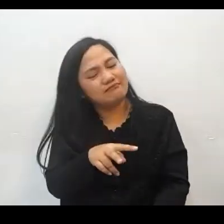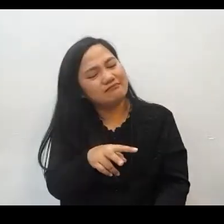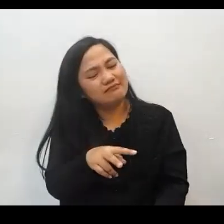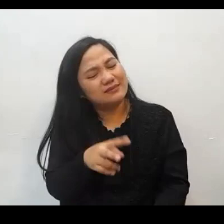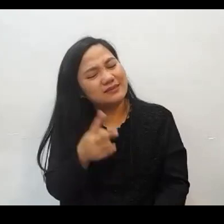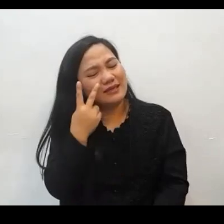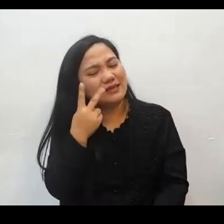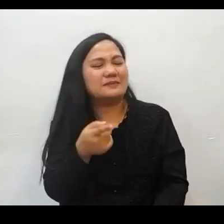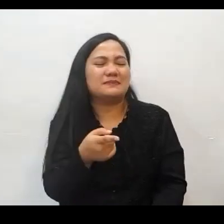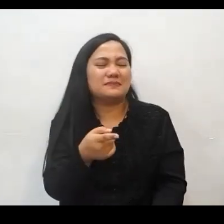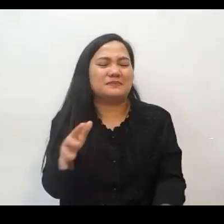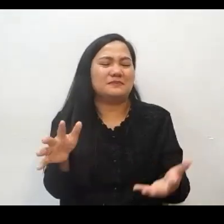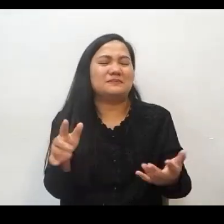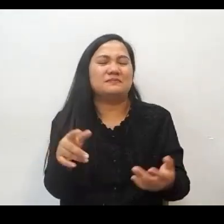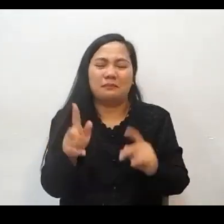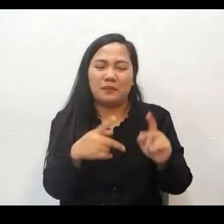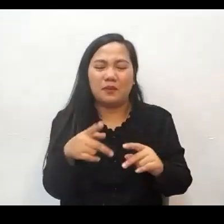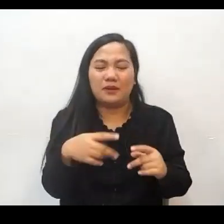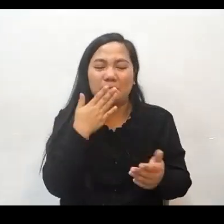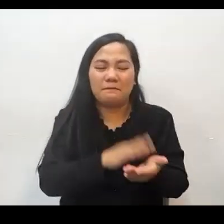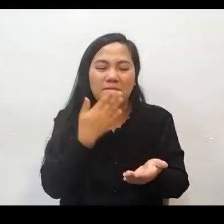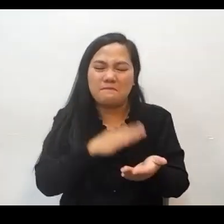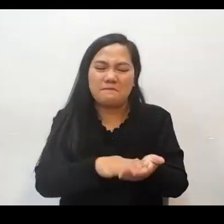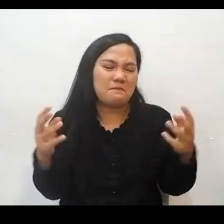wasakin yung buong mundo sa pamagitan ng malawakang pagbaha.